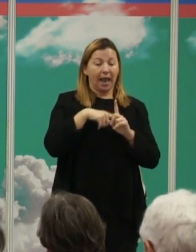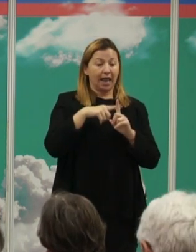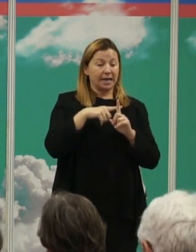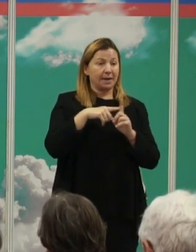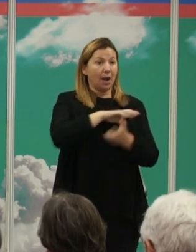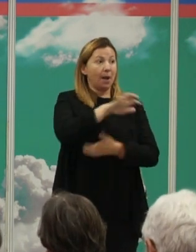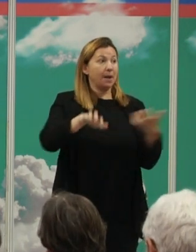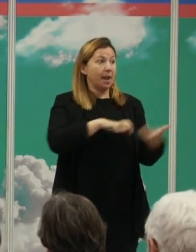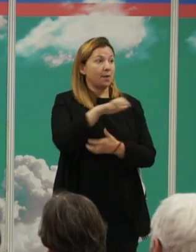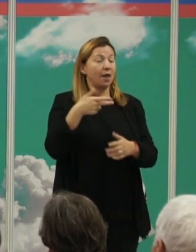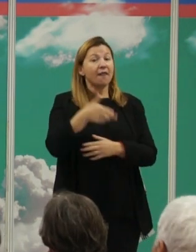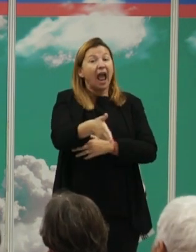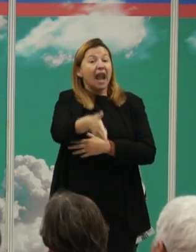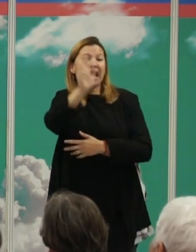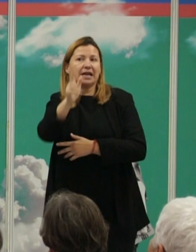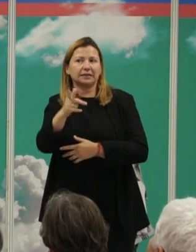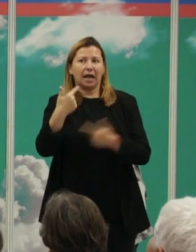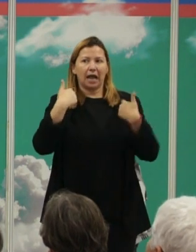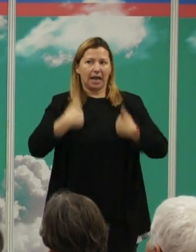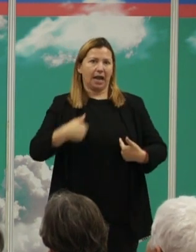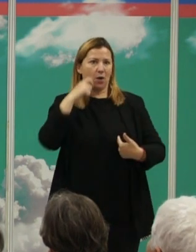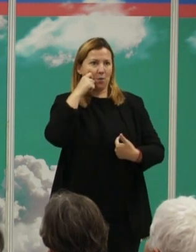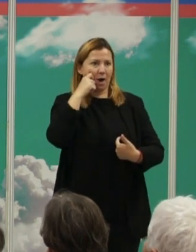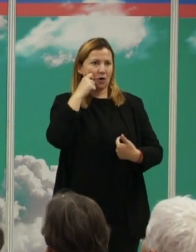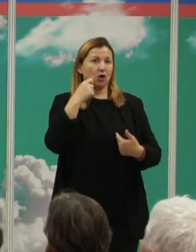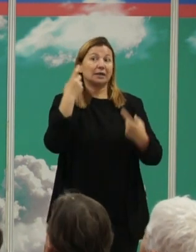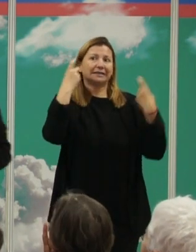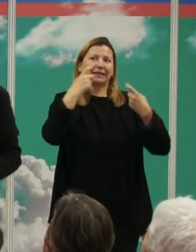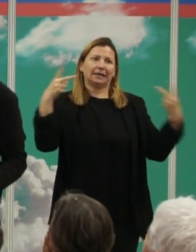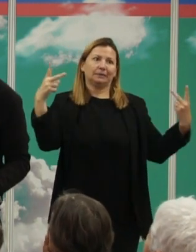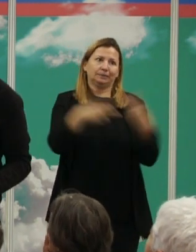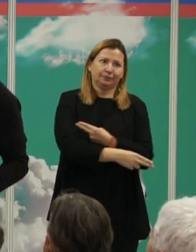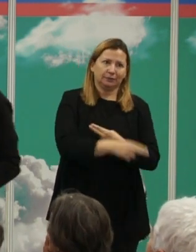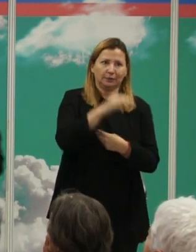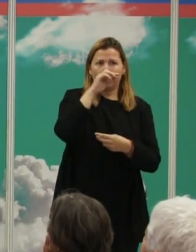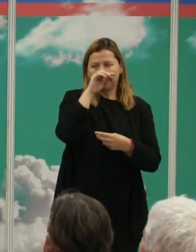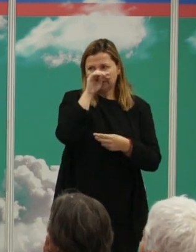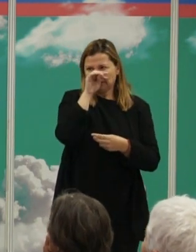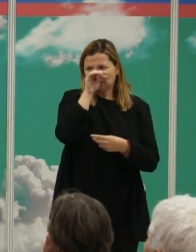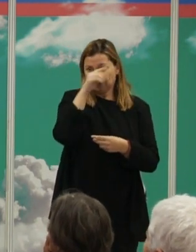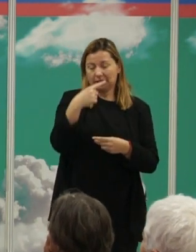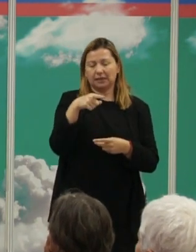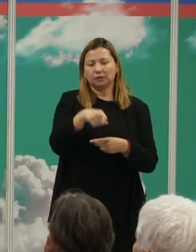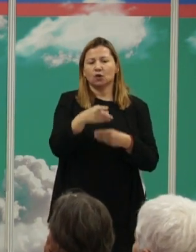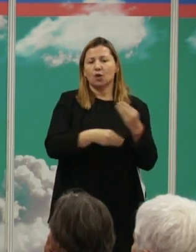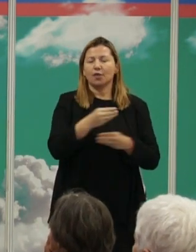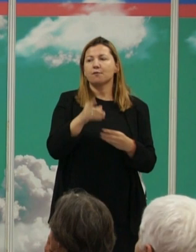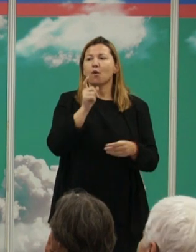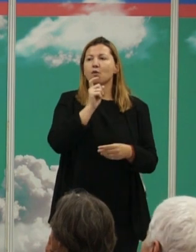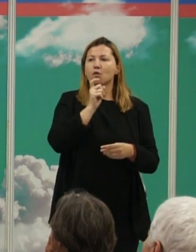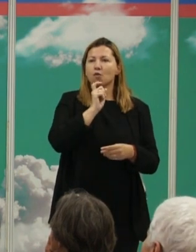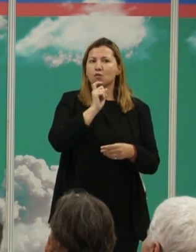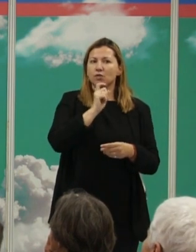esperado en el humano por estar en ese puntito que estábamos ahí de ese clado violento ¿y cómo lo hacemos? bueno pues aquí hay que hacer un poco de